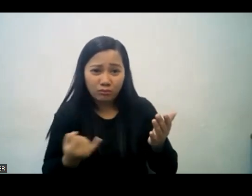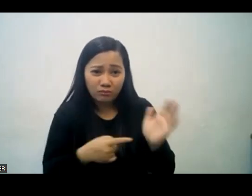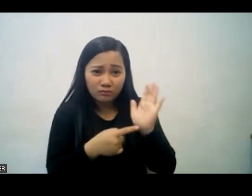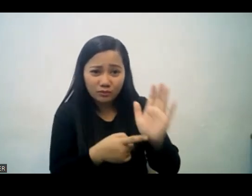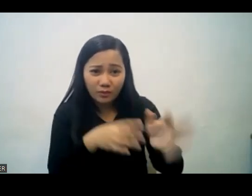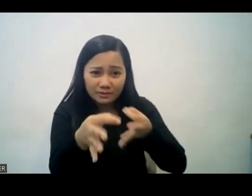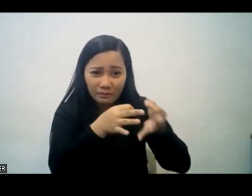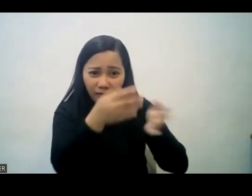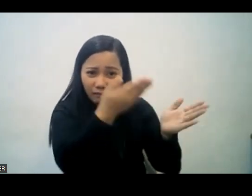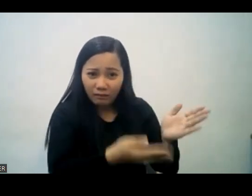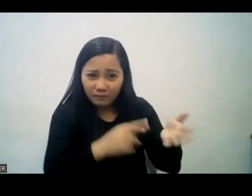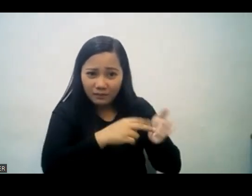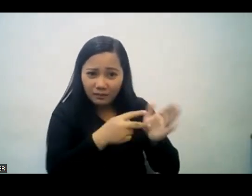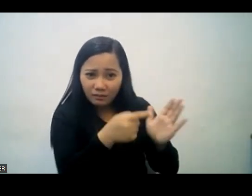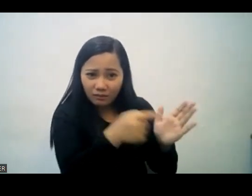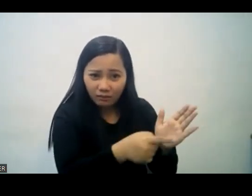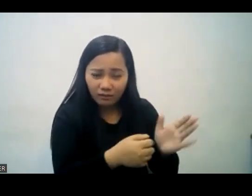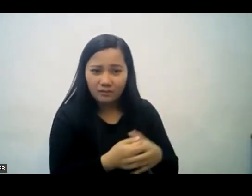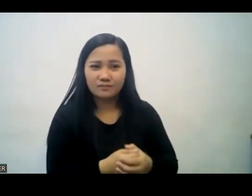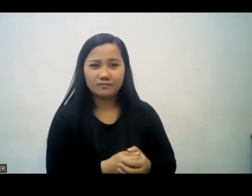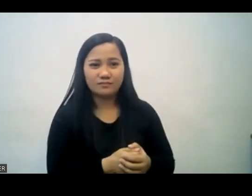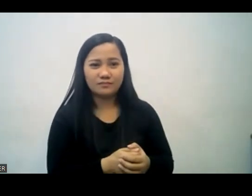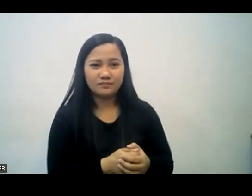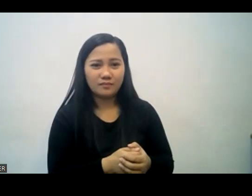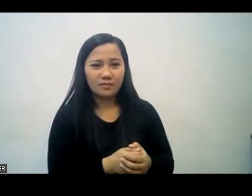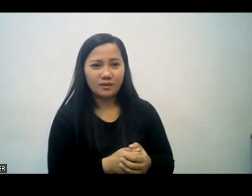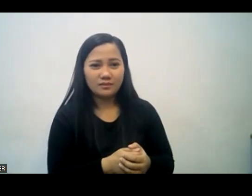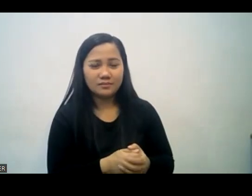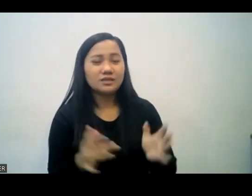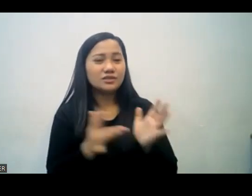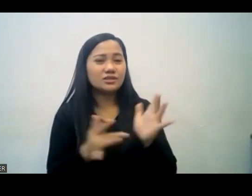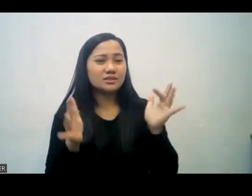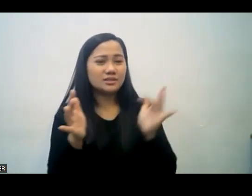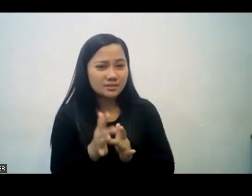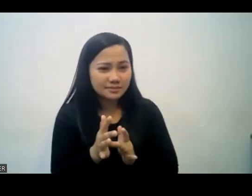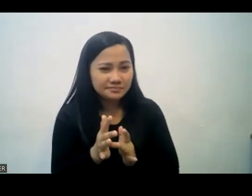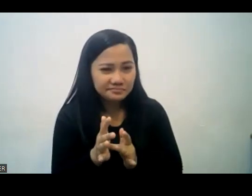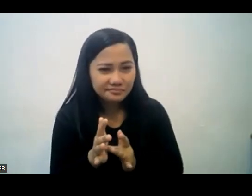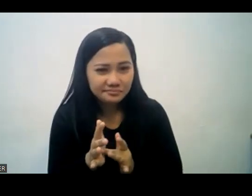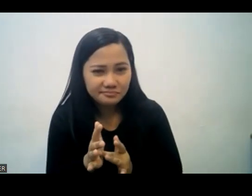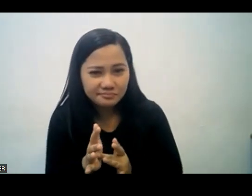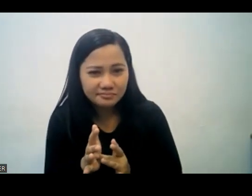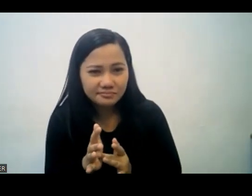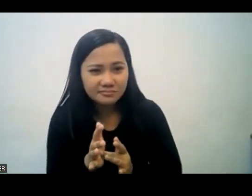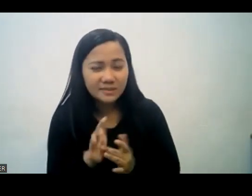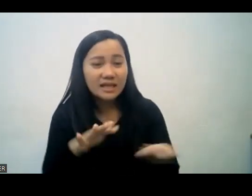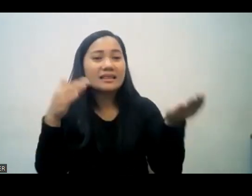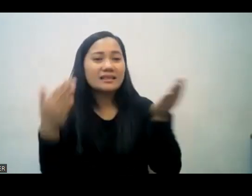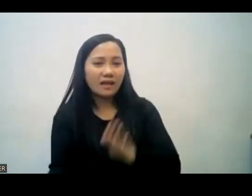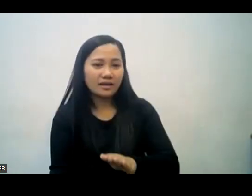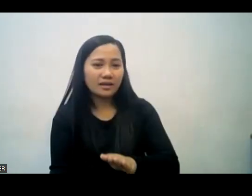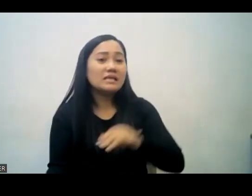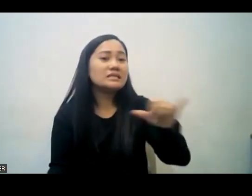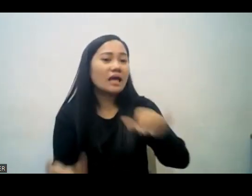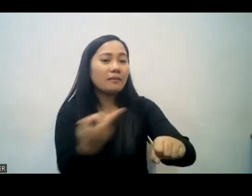passover lamb the sinless jesus was perfect as the lamb died in place of the first born so jesus died in our